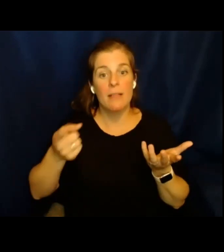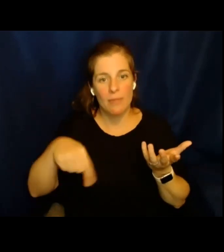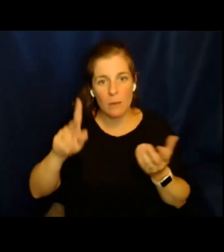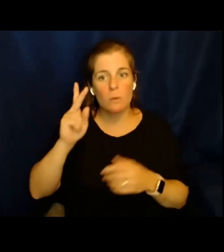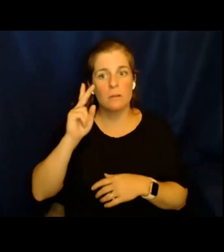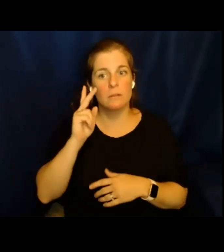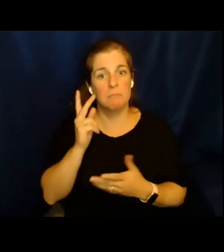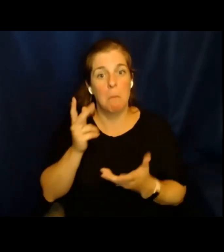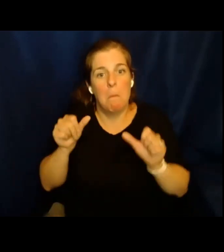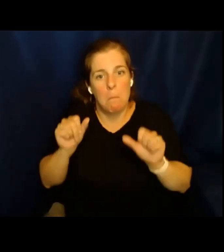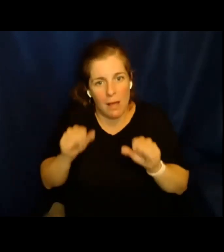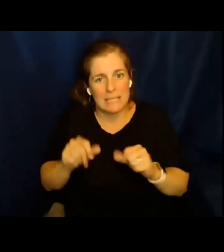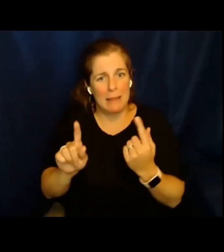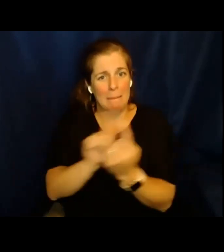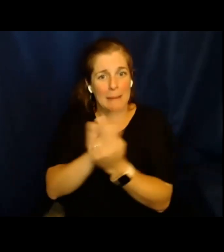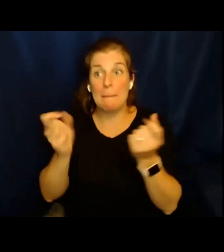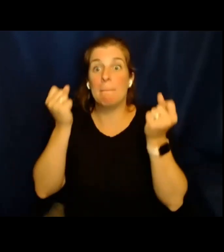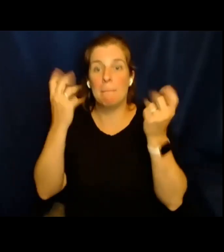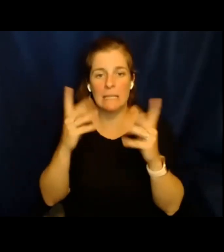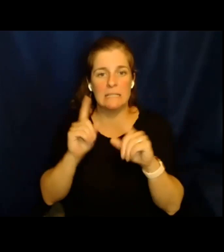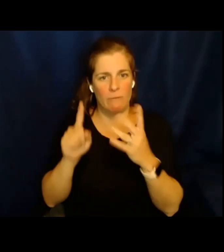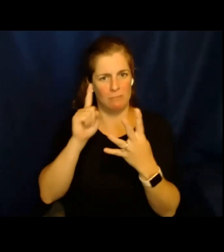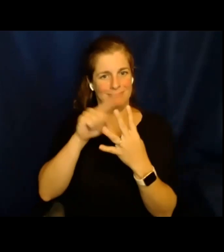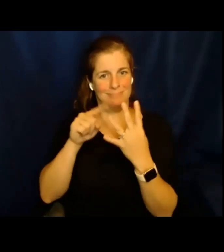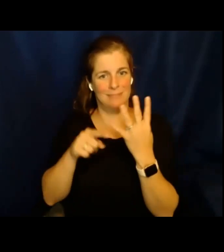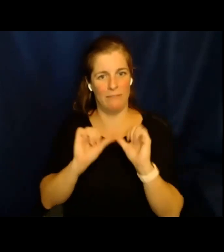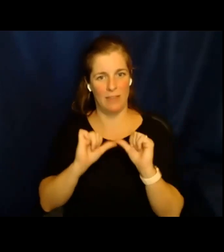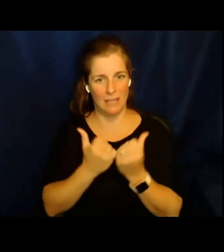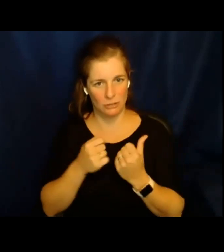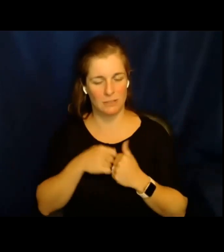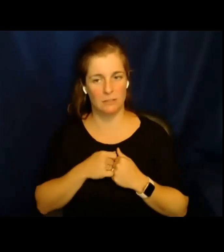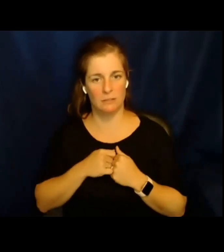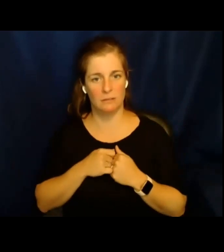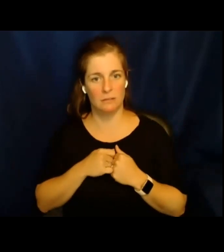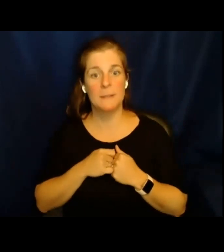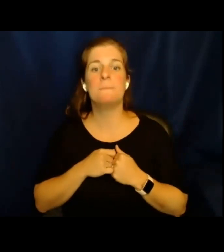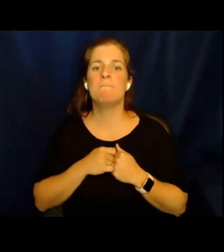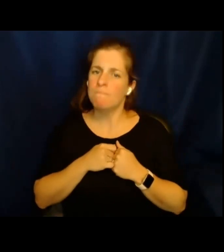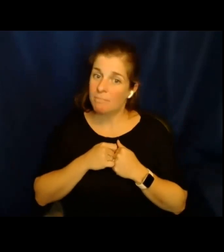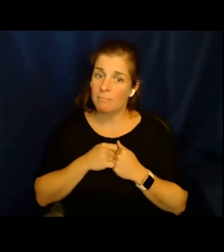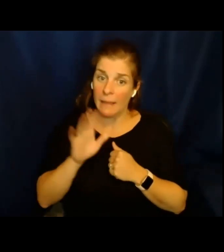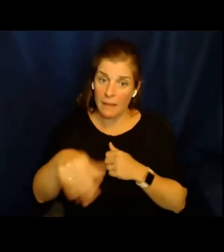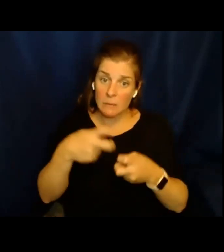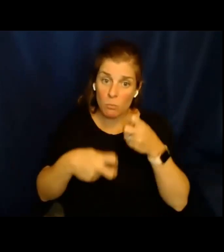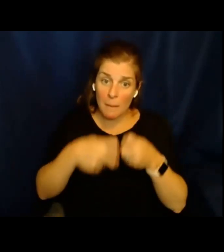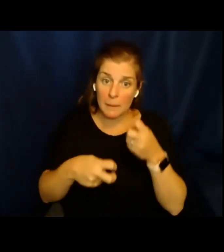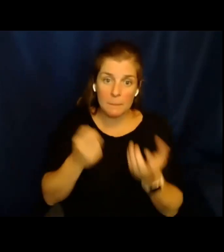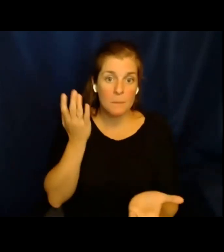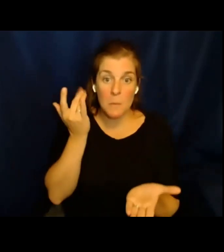cualquier lugar y tendrán posibles encuentros múltiples con algunos de estos agentes. Eso, por supuesto, es